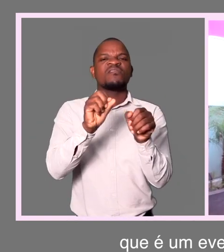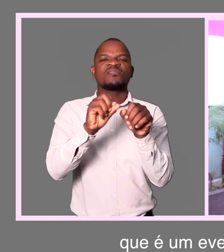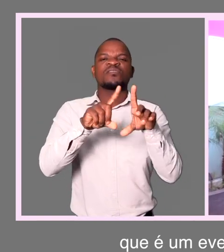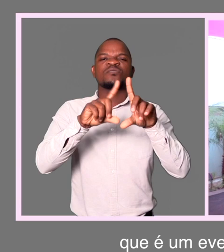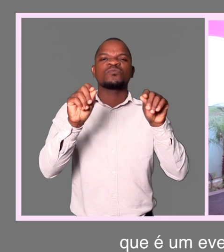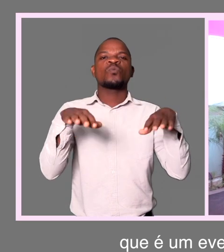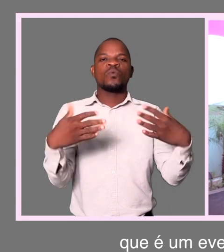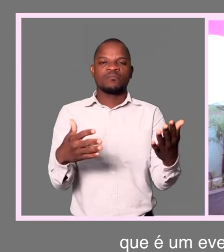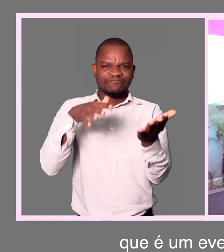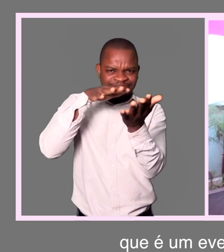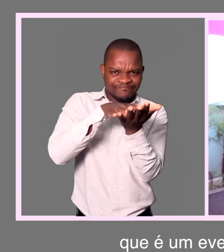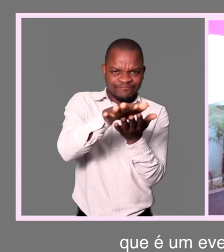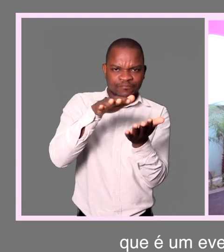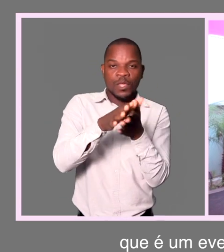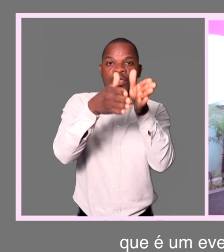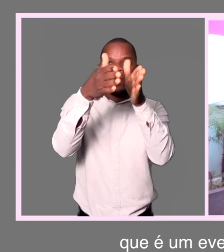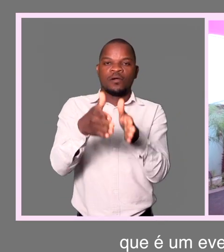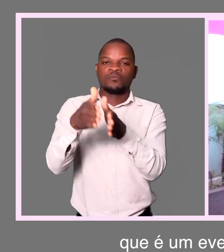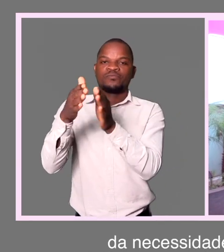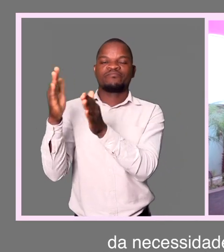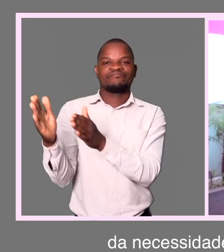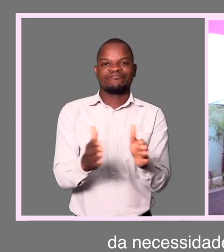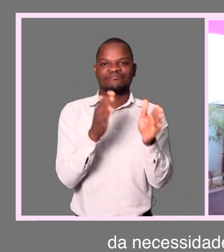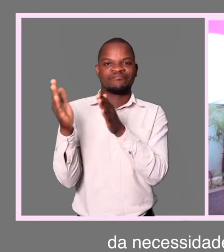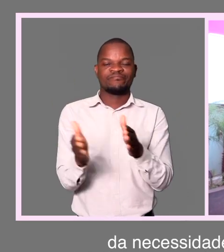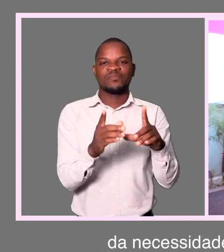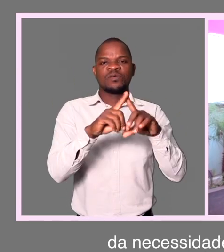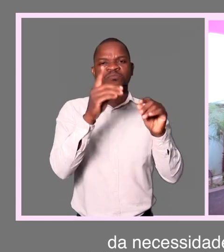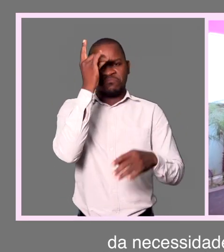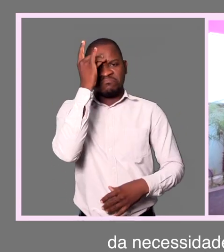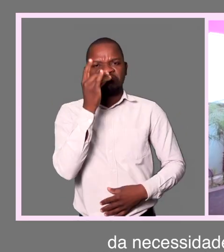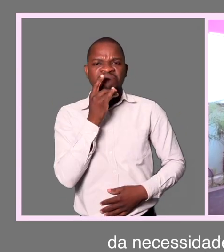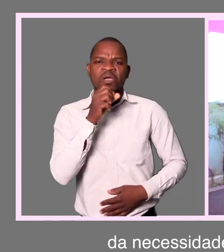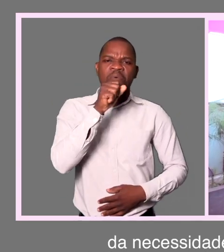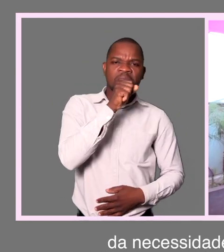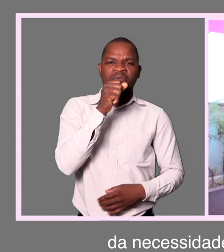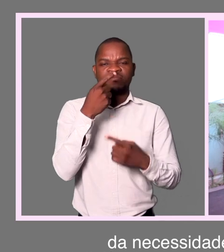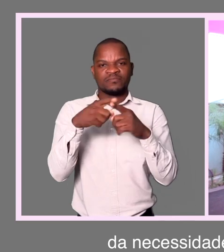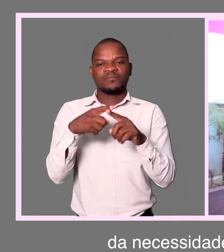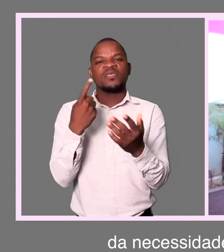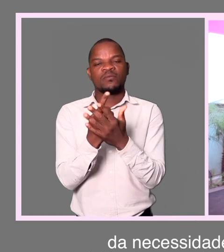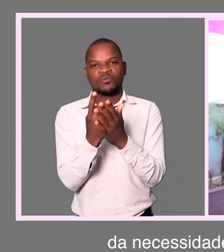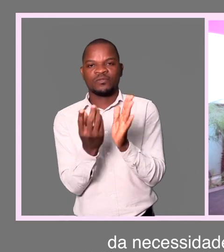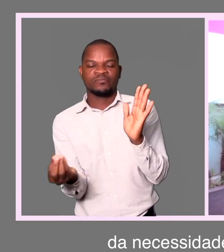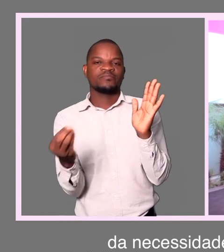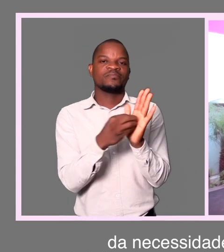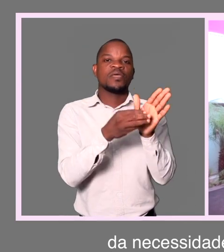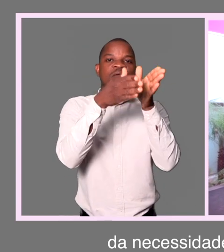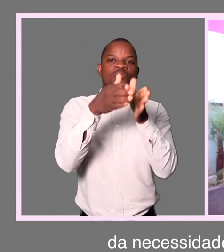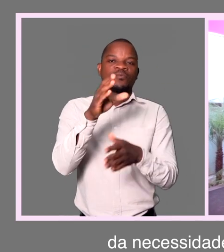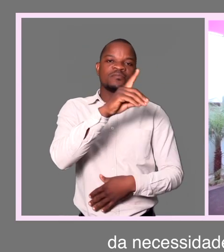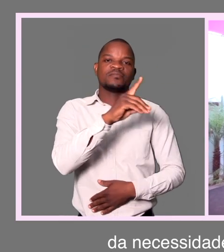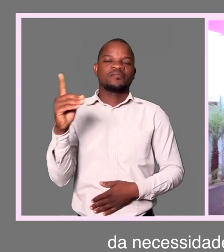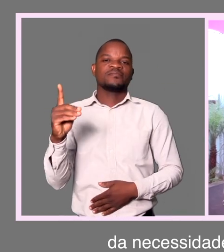consciencializar os promotores de eventos sobre a necessidade de pensarem na pessoa com deficiência ao realizarem